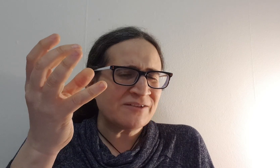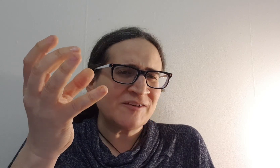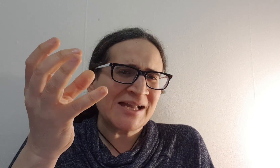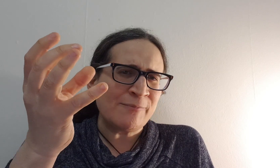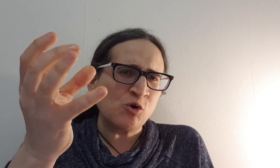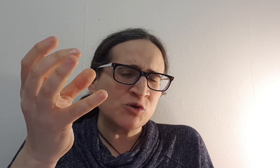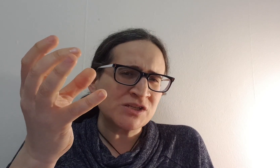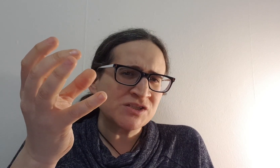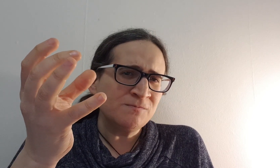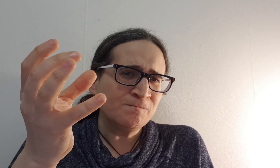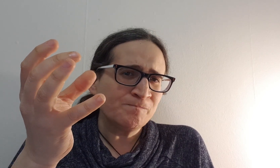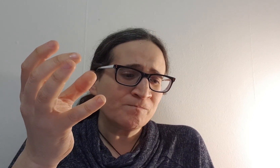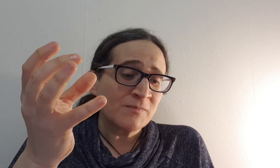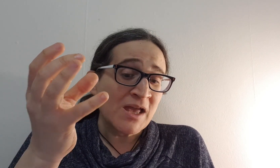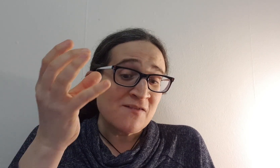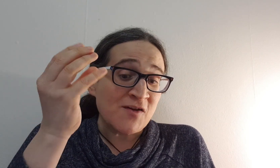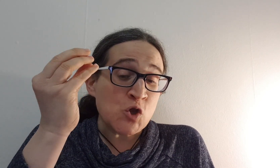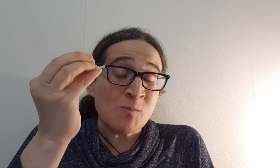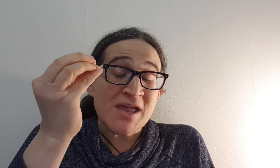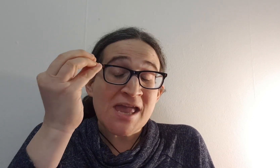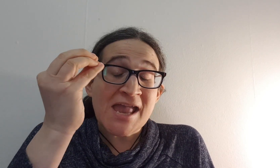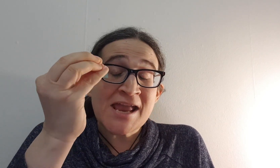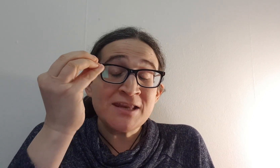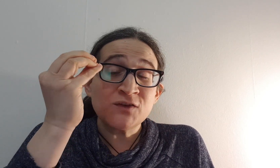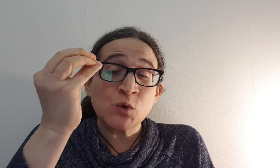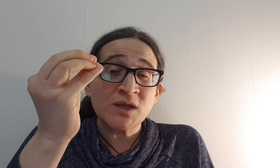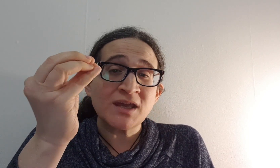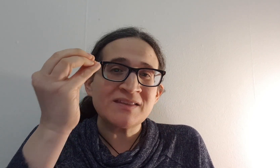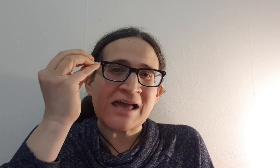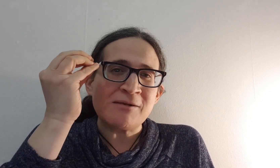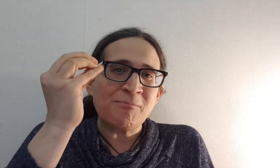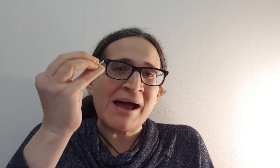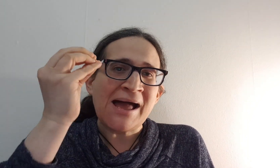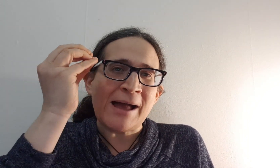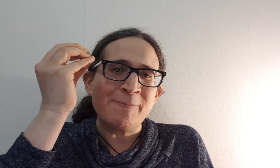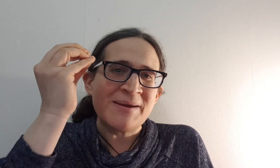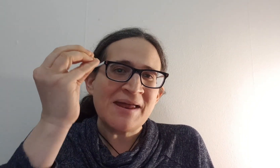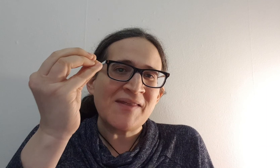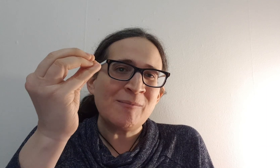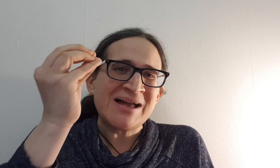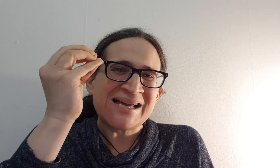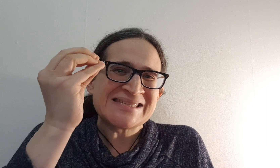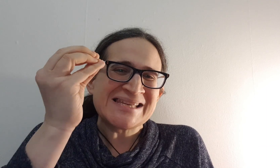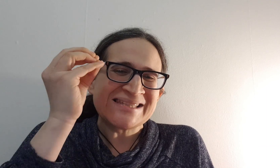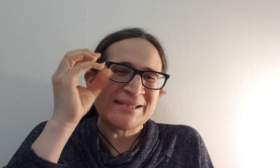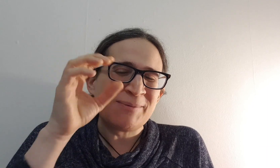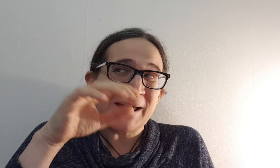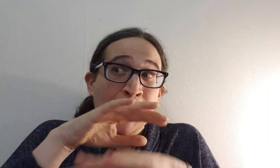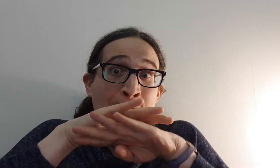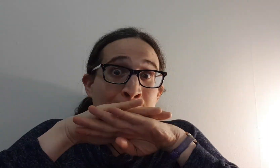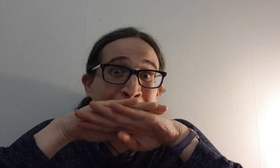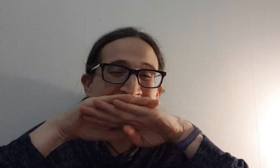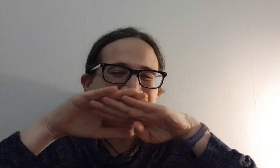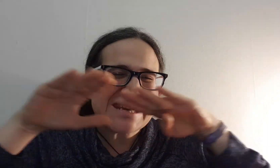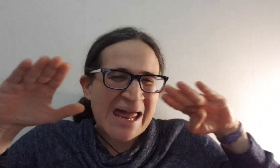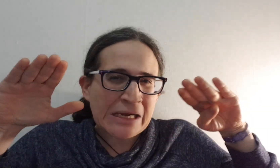לפני כמה חודשים והיום אין לי זוכרת על מה הבן אדם הזה דיבר בכלל